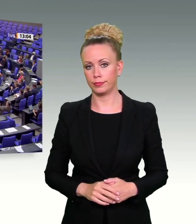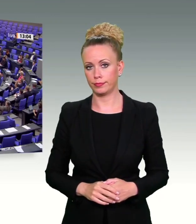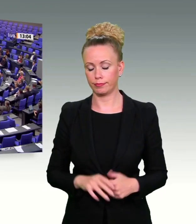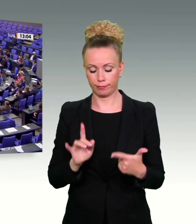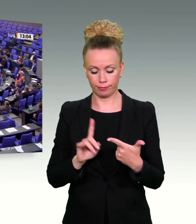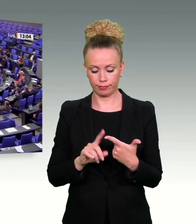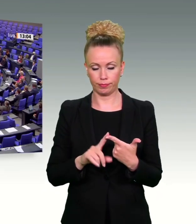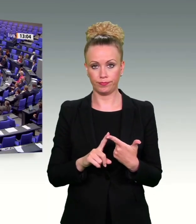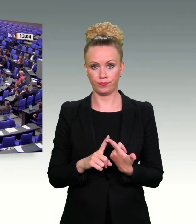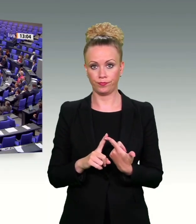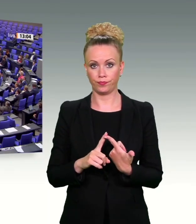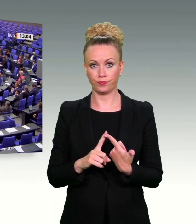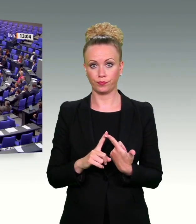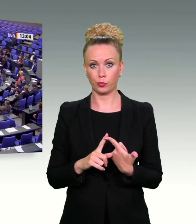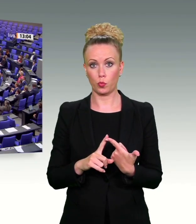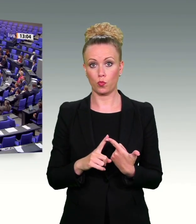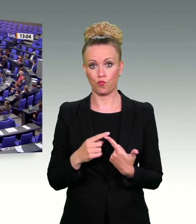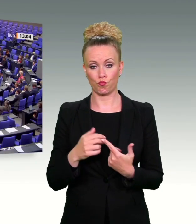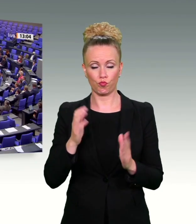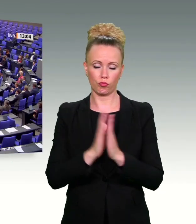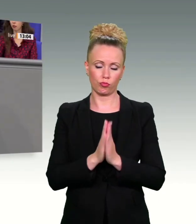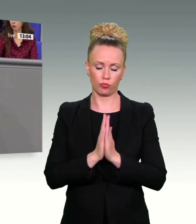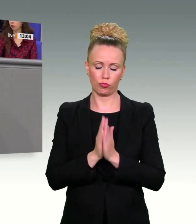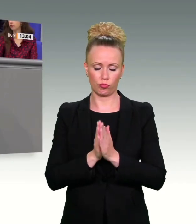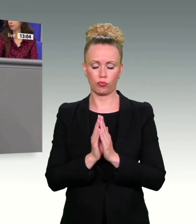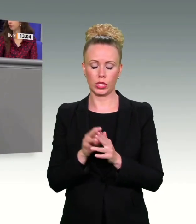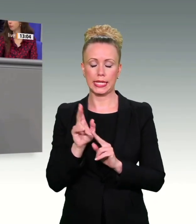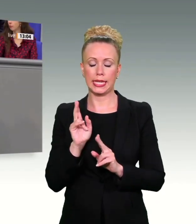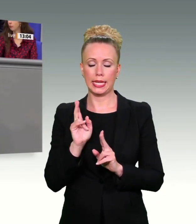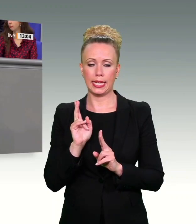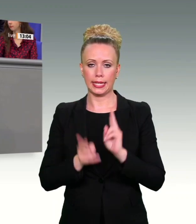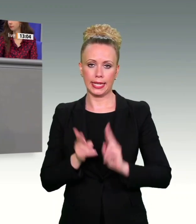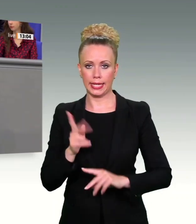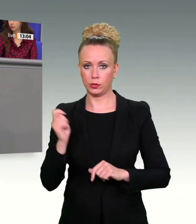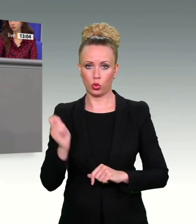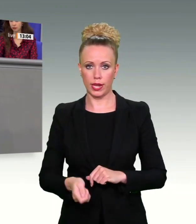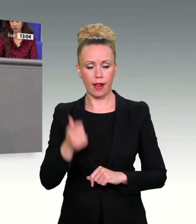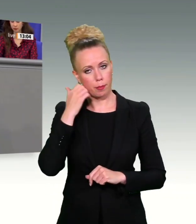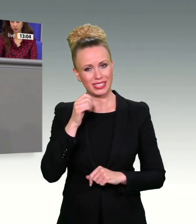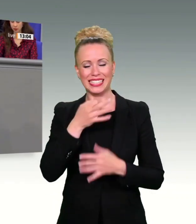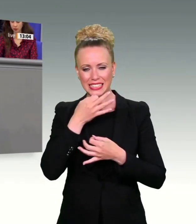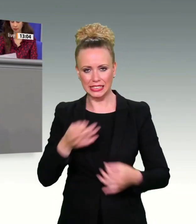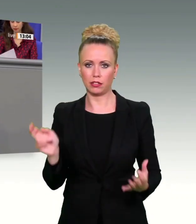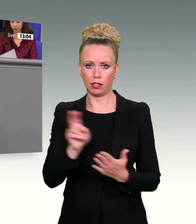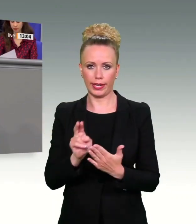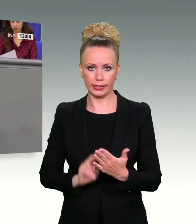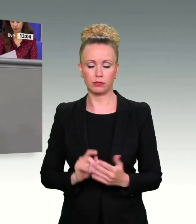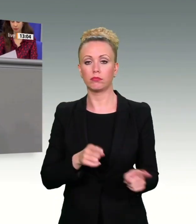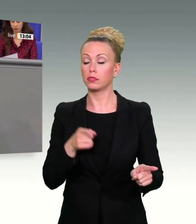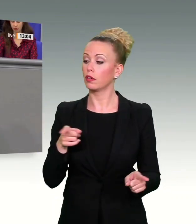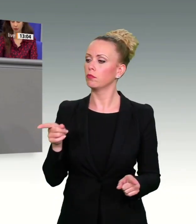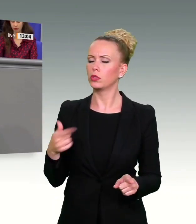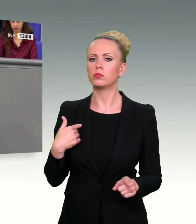Zweitens. Lesen Sie Gerichtsurteile bitte ganz. Sie jubeln mit Blick auf das EuGH-Urteil über die Unzulässigkeit eines wirksamen